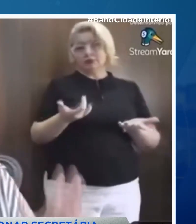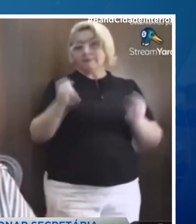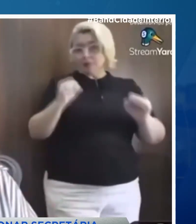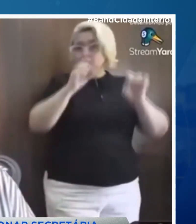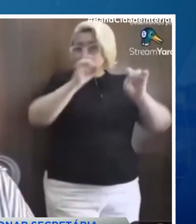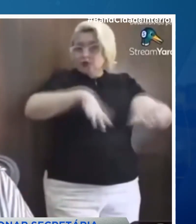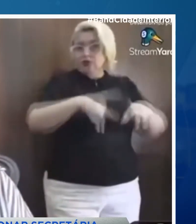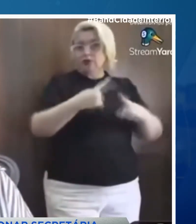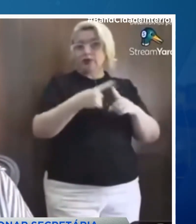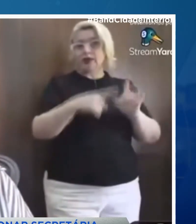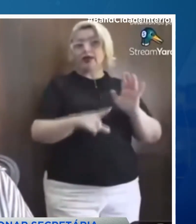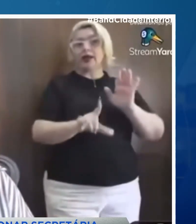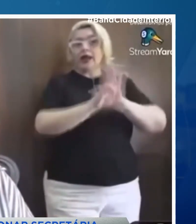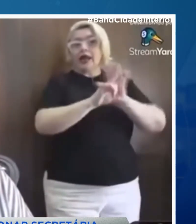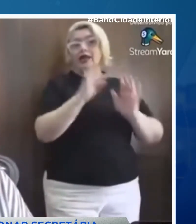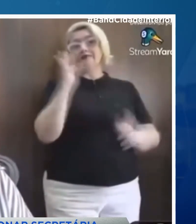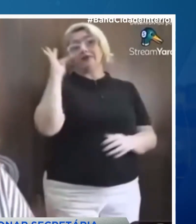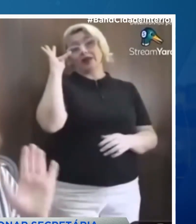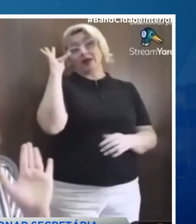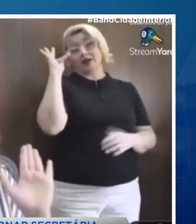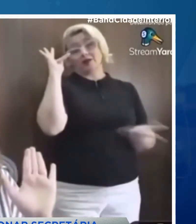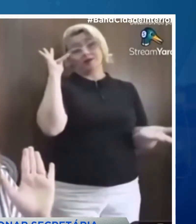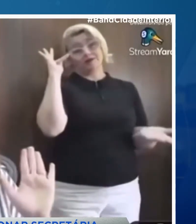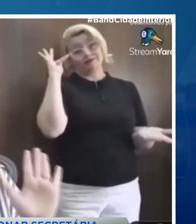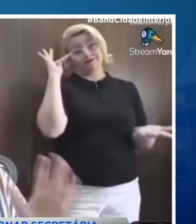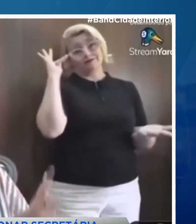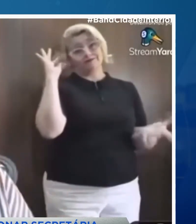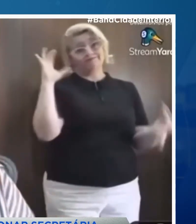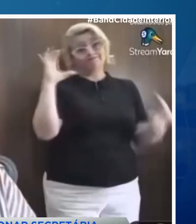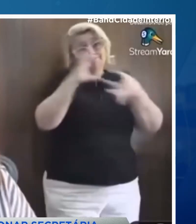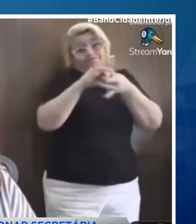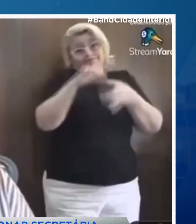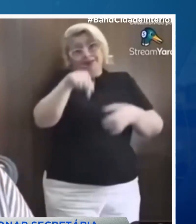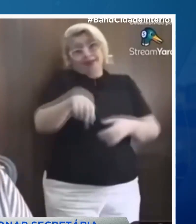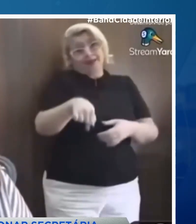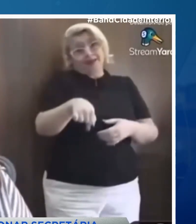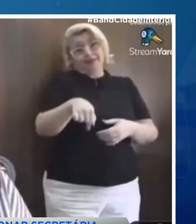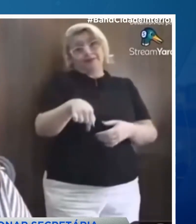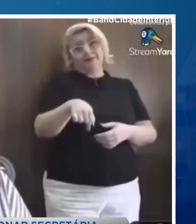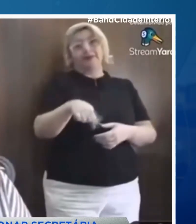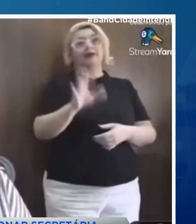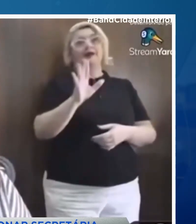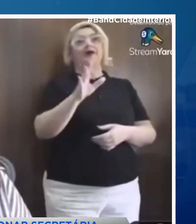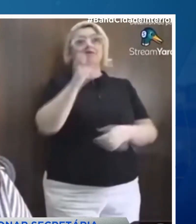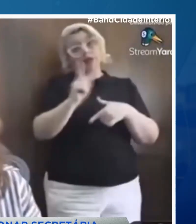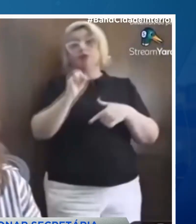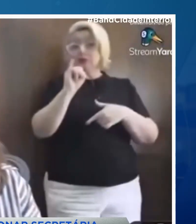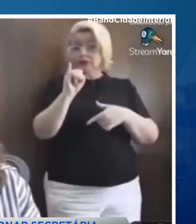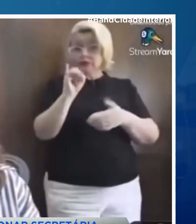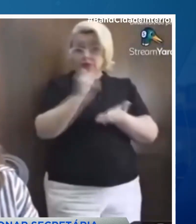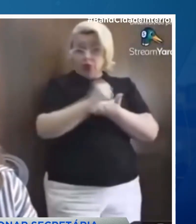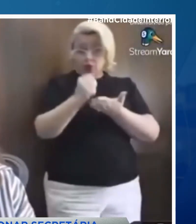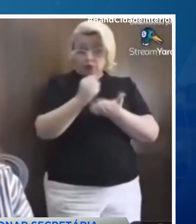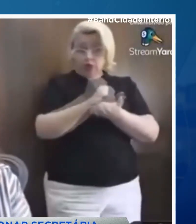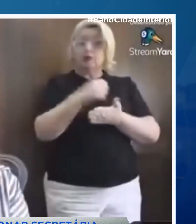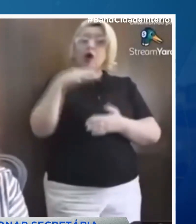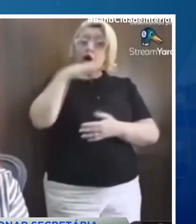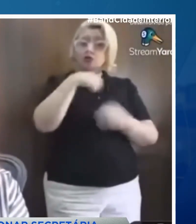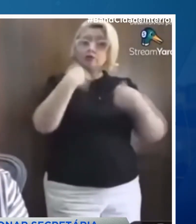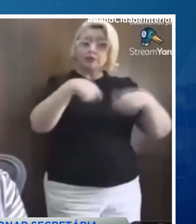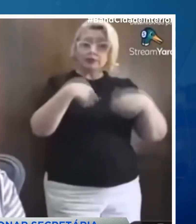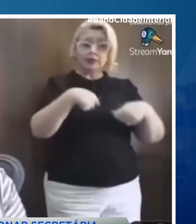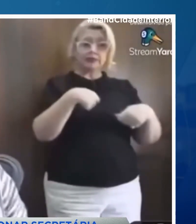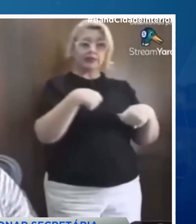Estado de Goiás, de acordo com as regras do edital. Para finalizar a nota, a Secretaria diz que repudia qualquer alegação de